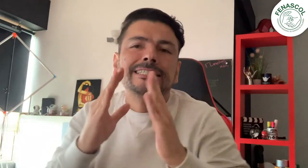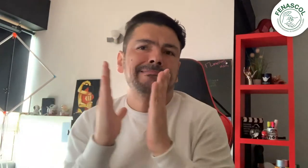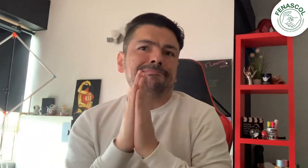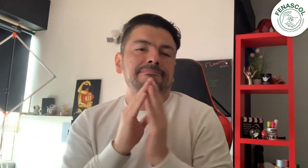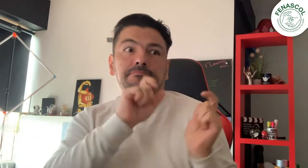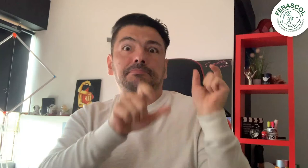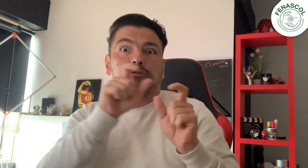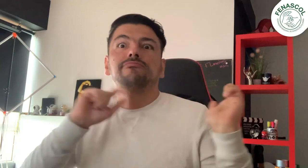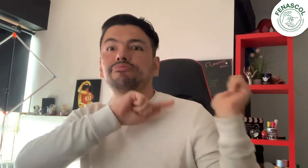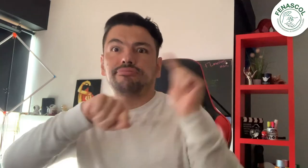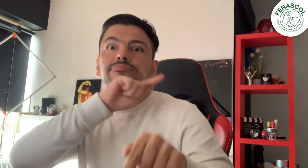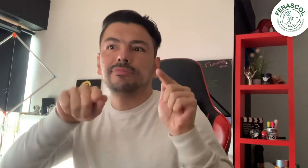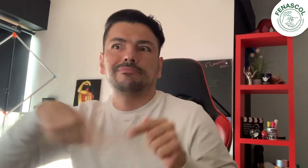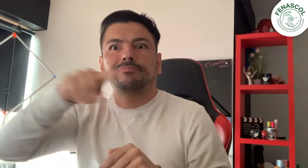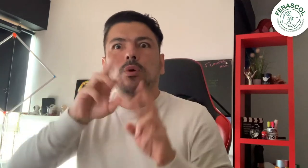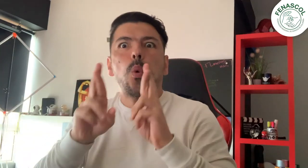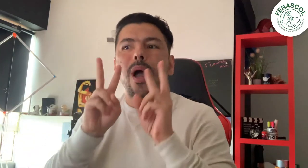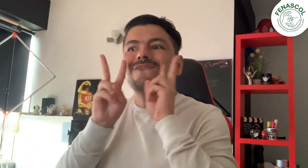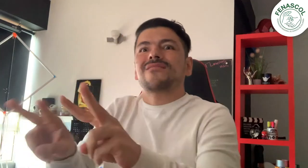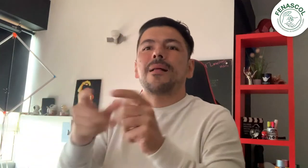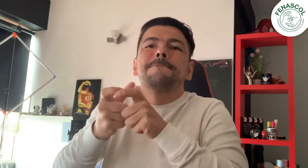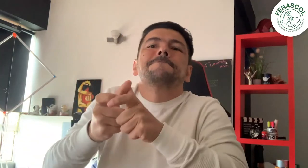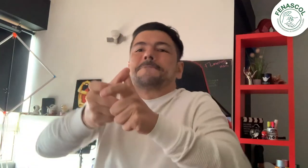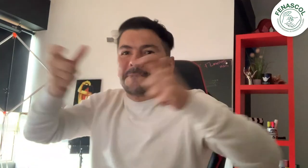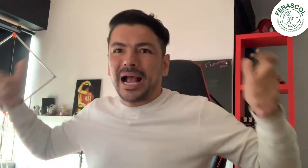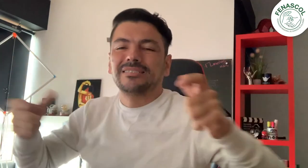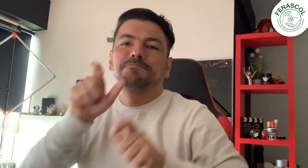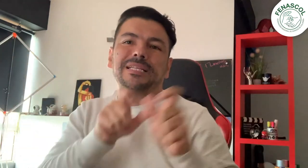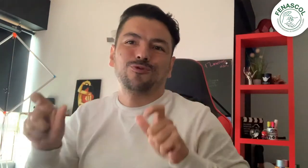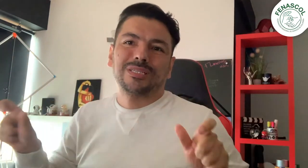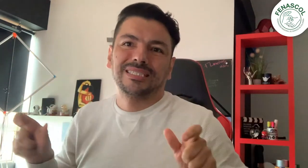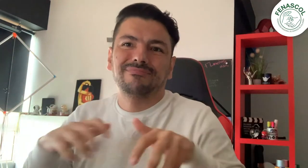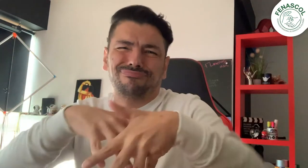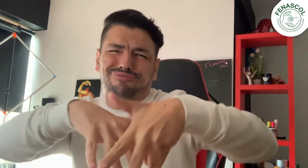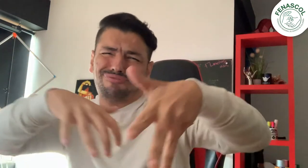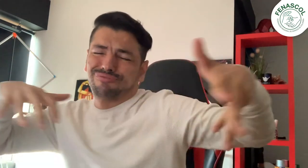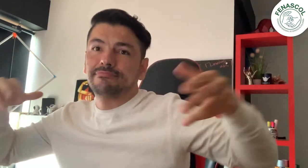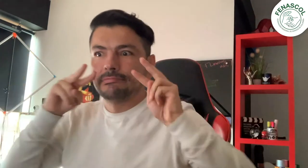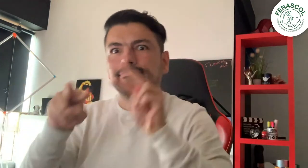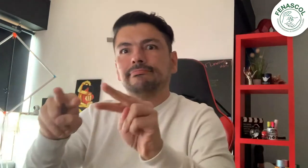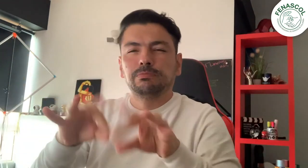de nuestra movilización y por esa razón también debemos llamar la atención de los medios, siendo más personas en el plantón.